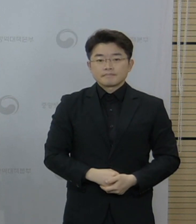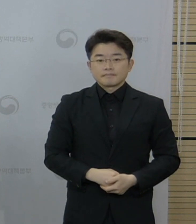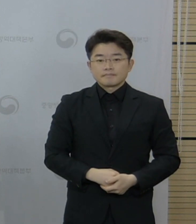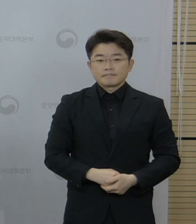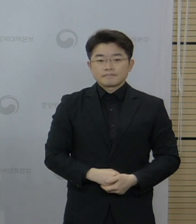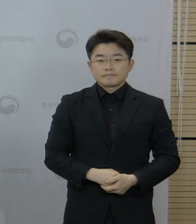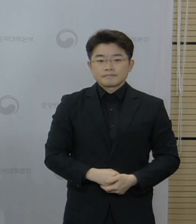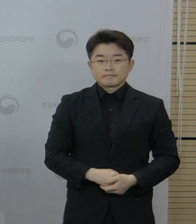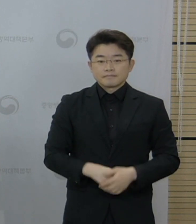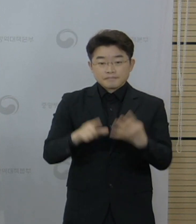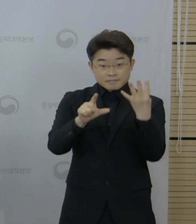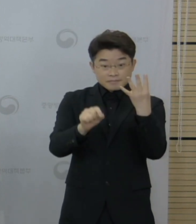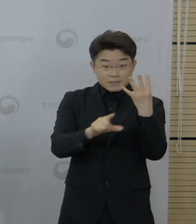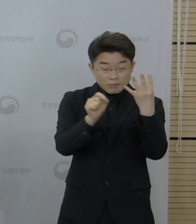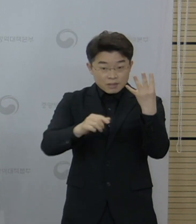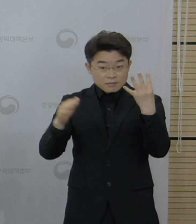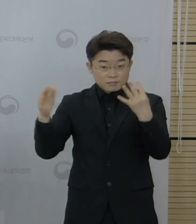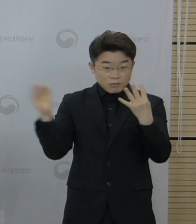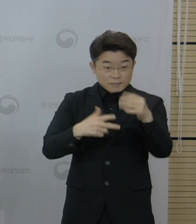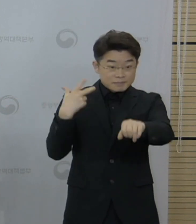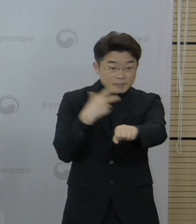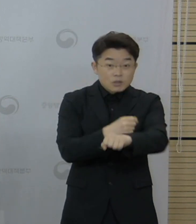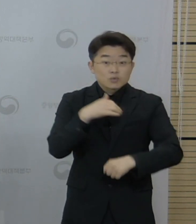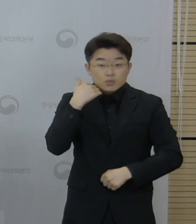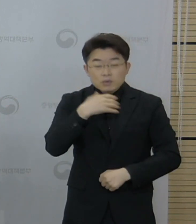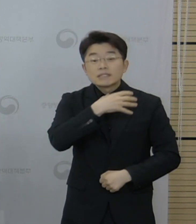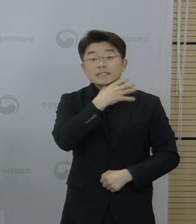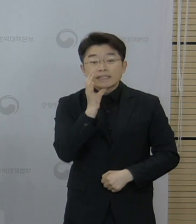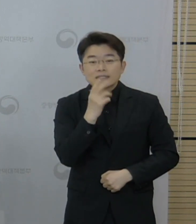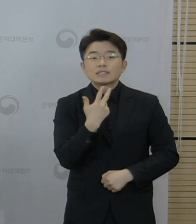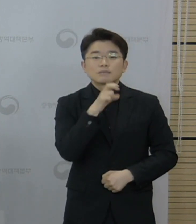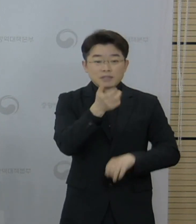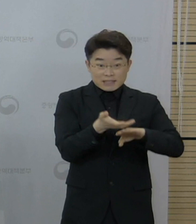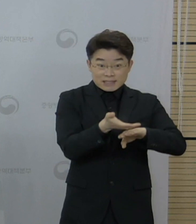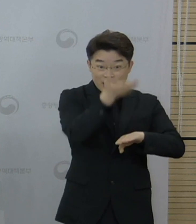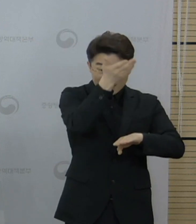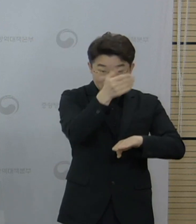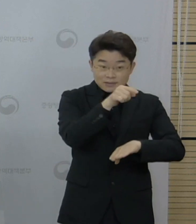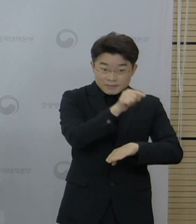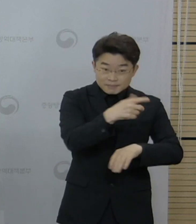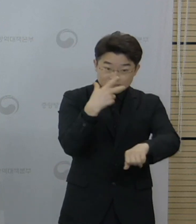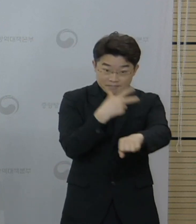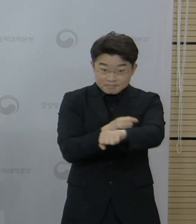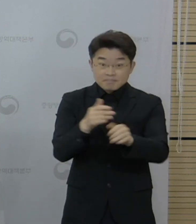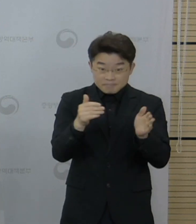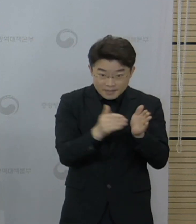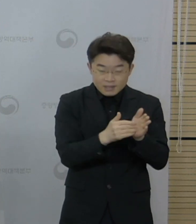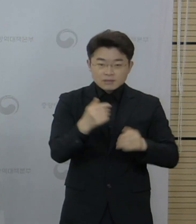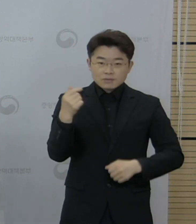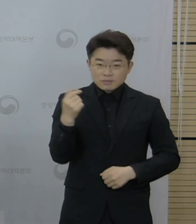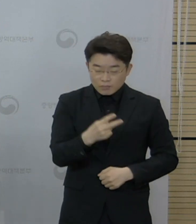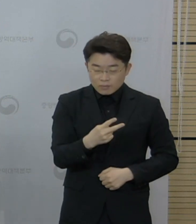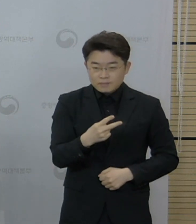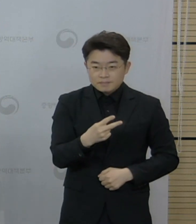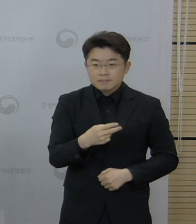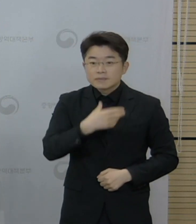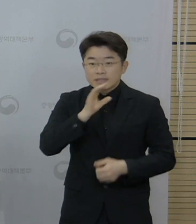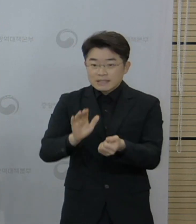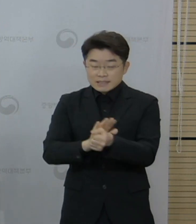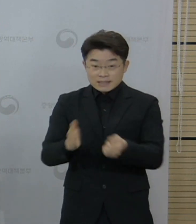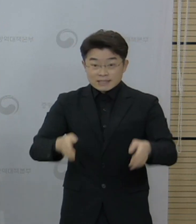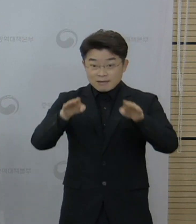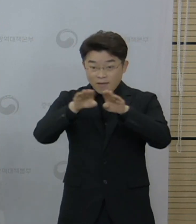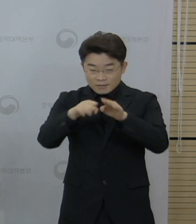이번 달 접종을 시작한 1차 접종 대상 75세 이상 어르신과 노인시설 이용자, 입소자,